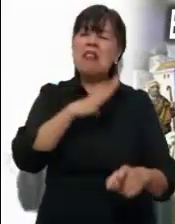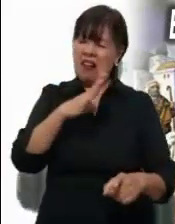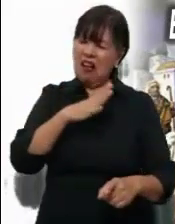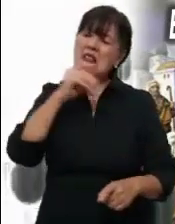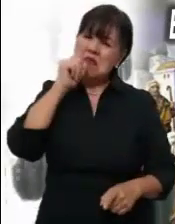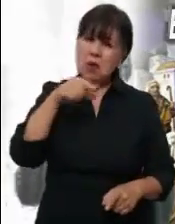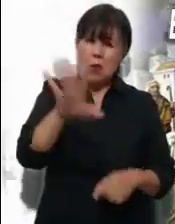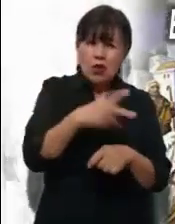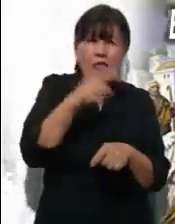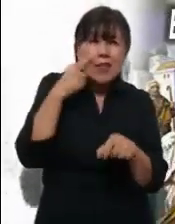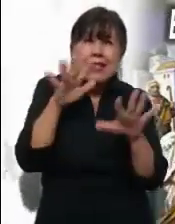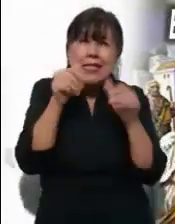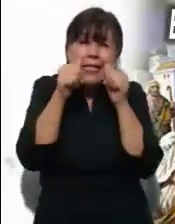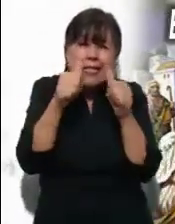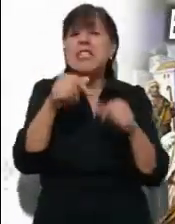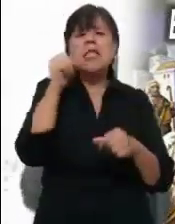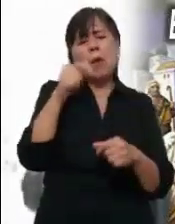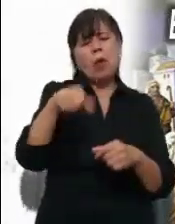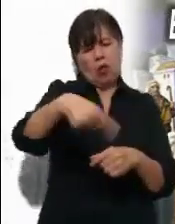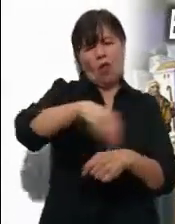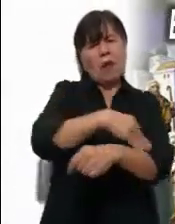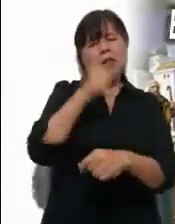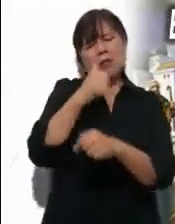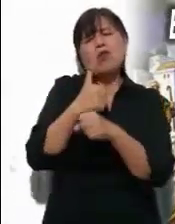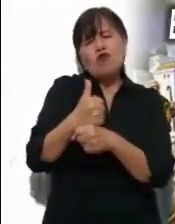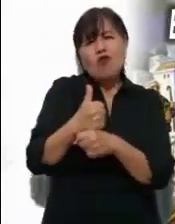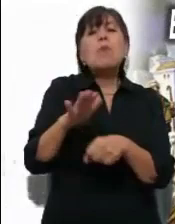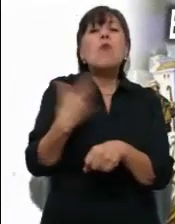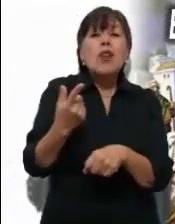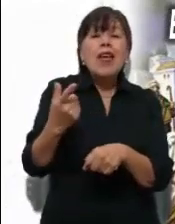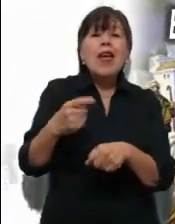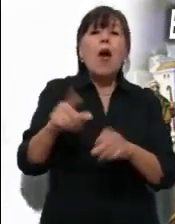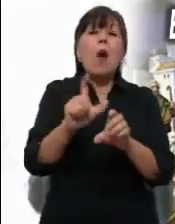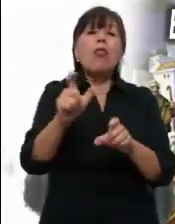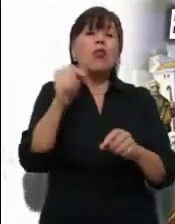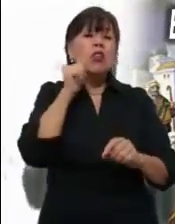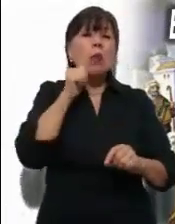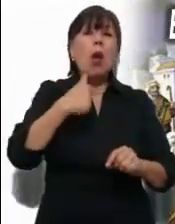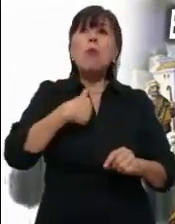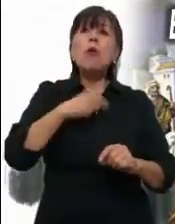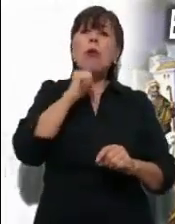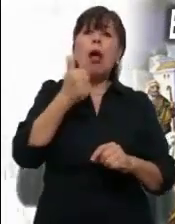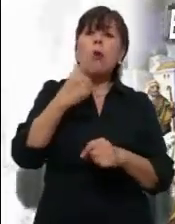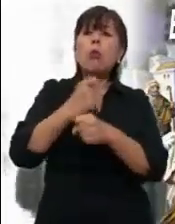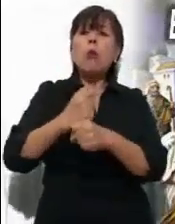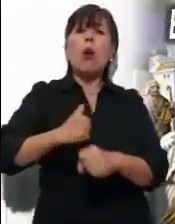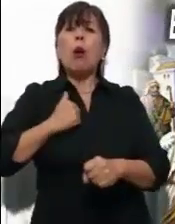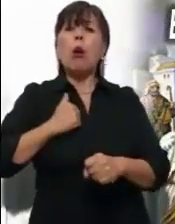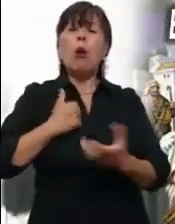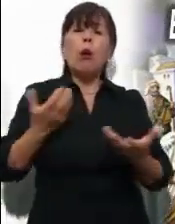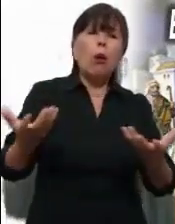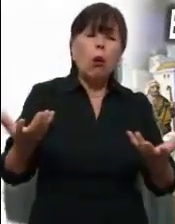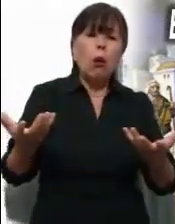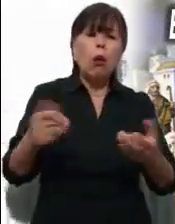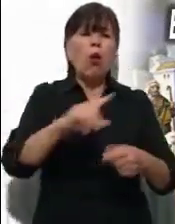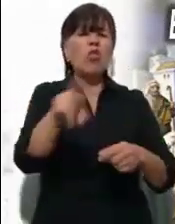muy atentos. Las familias sufren cuando no se da el primer lugar a las personas y sus miembros parecen pasar a segundo